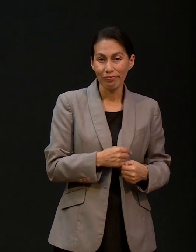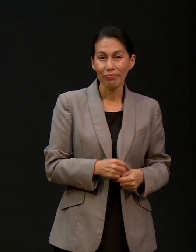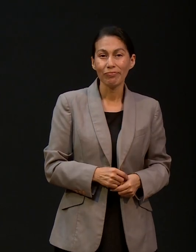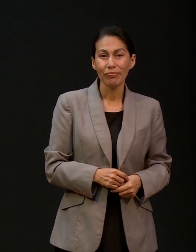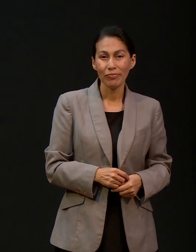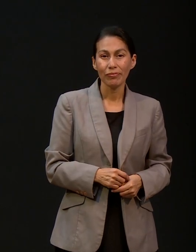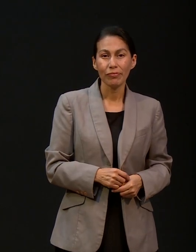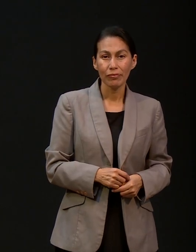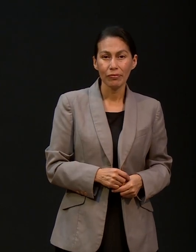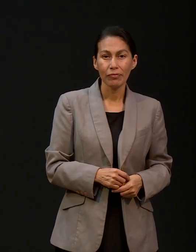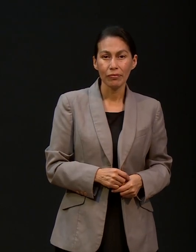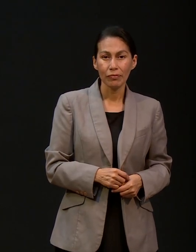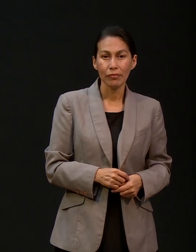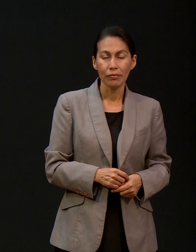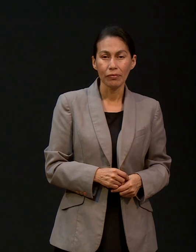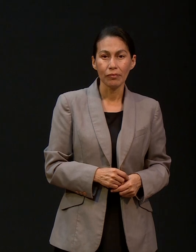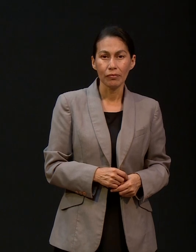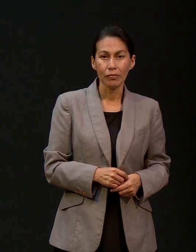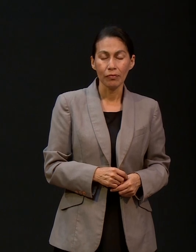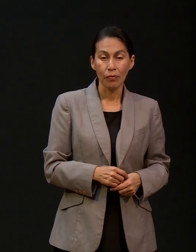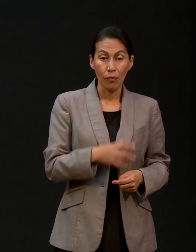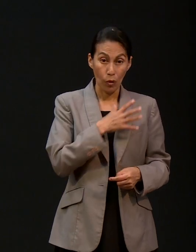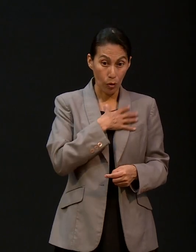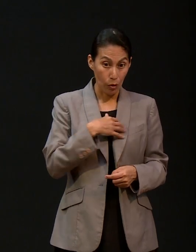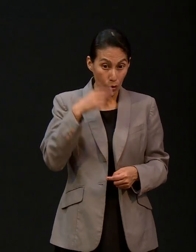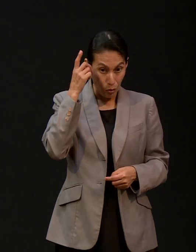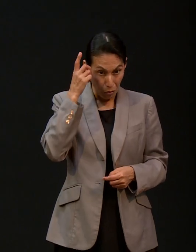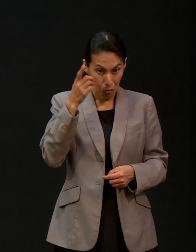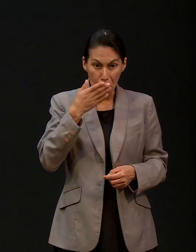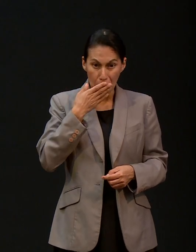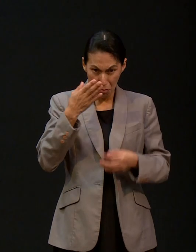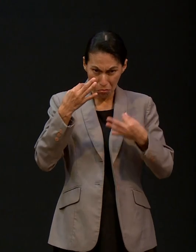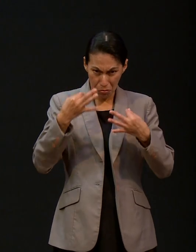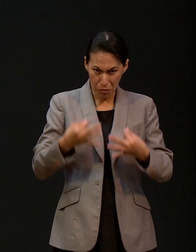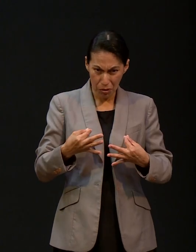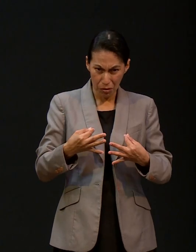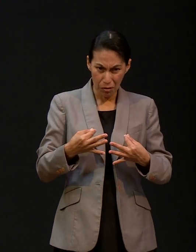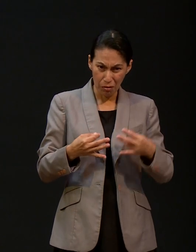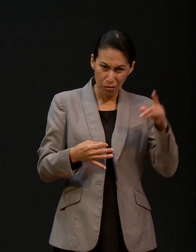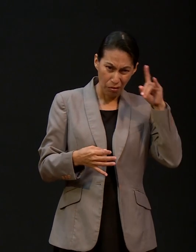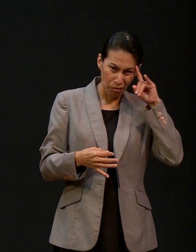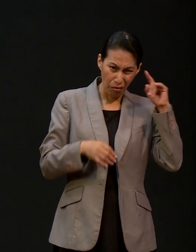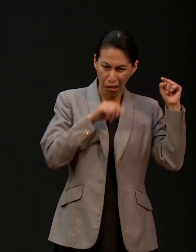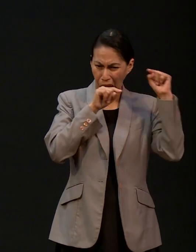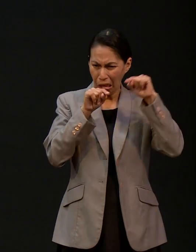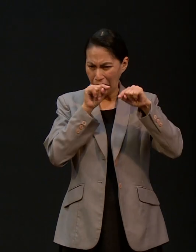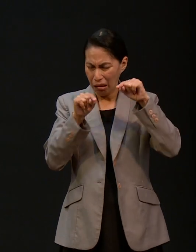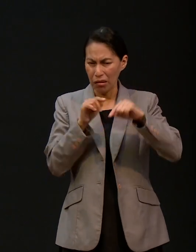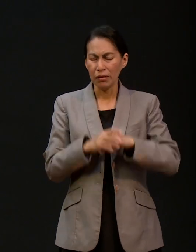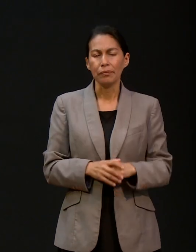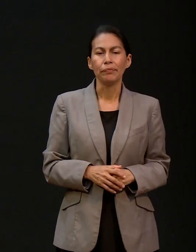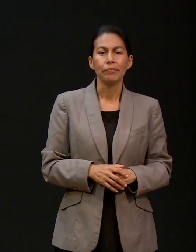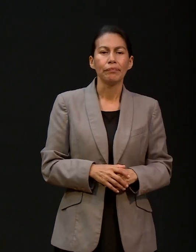atacar a los hijos de Dios. Pues nosotros nos enfermamos, fue hace algunos meses atrás,